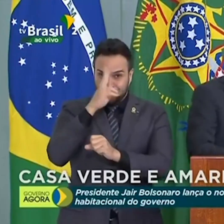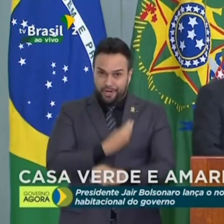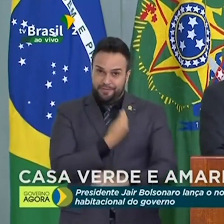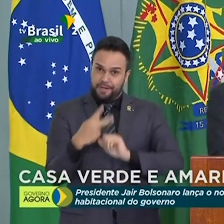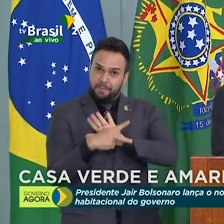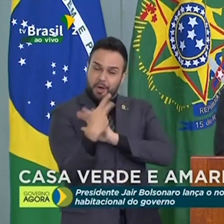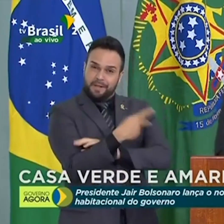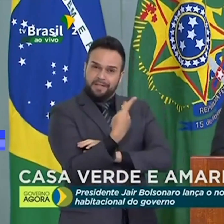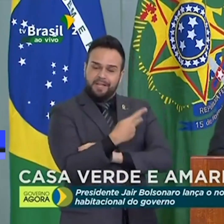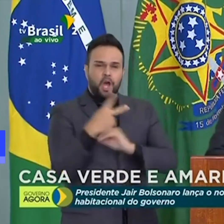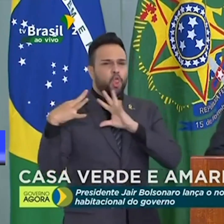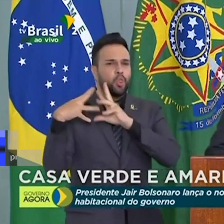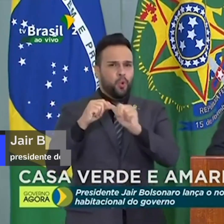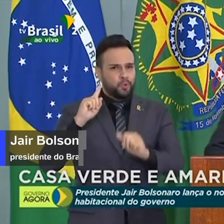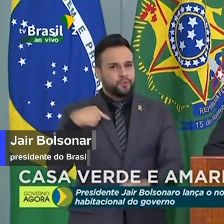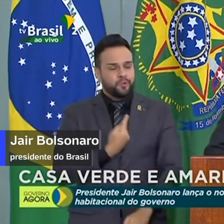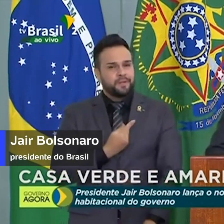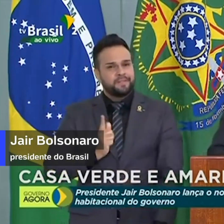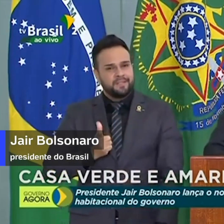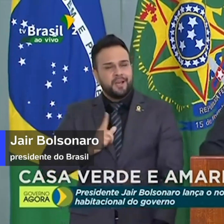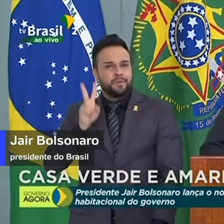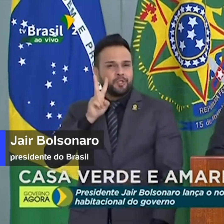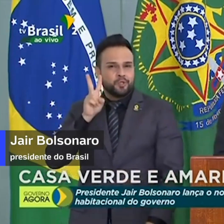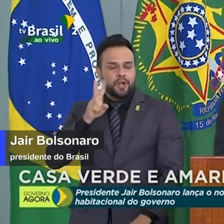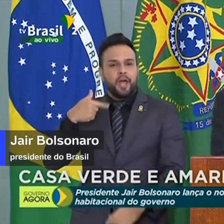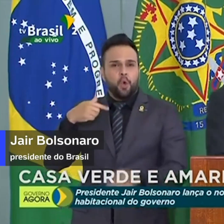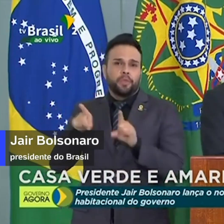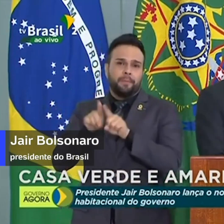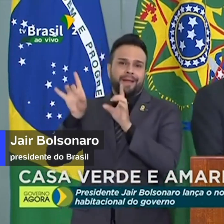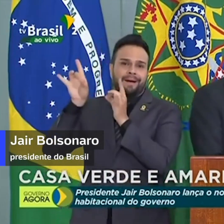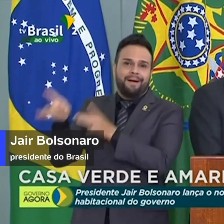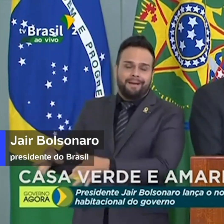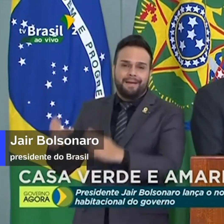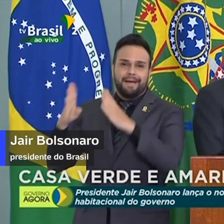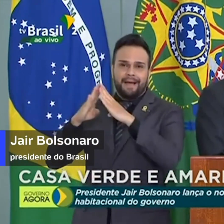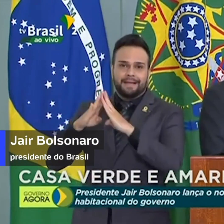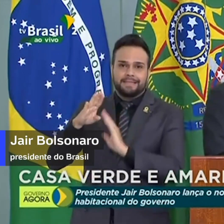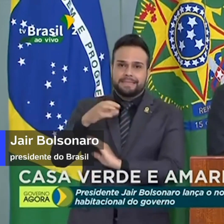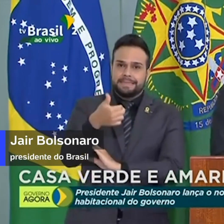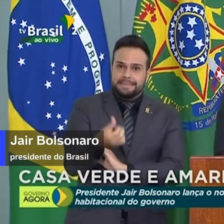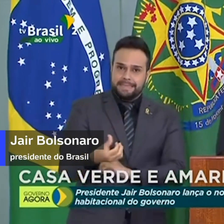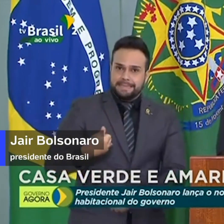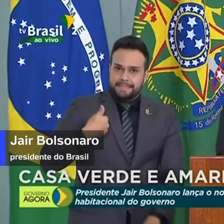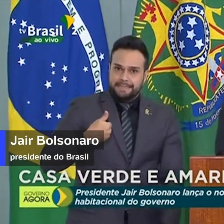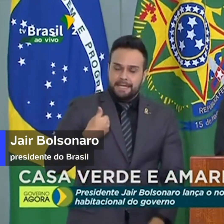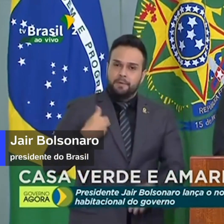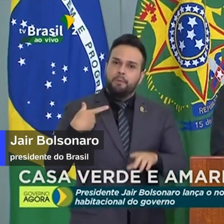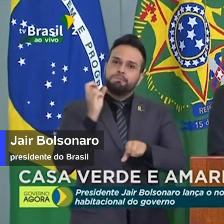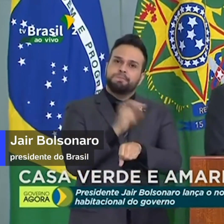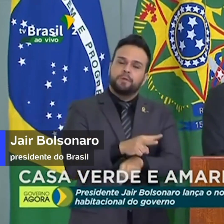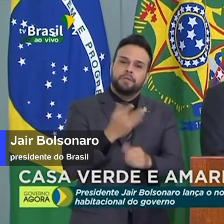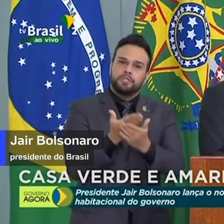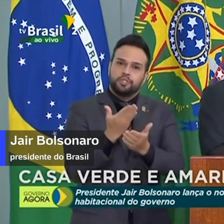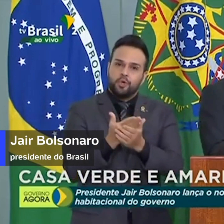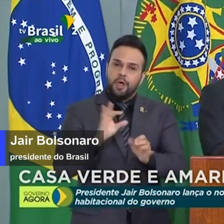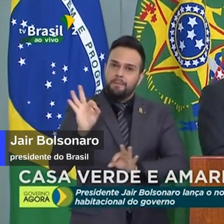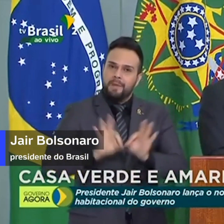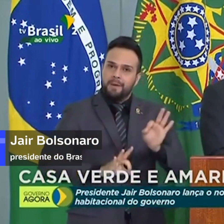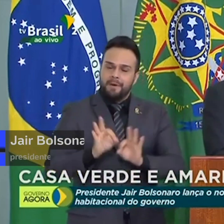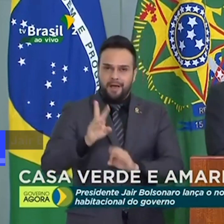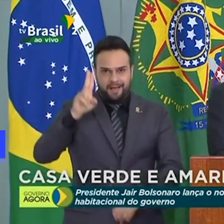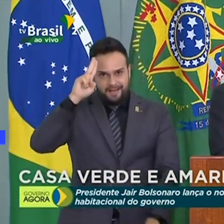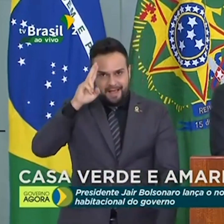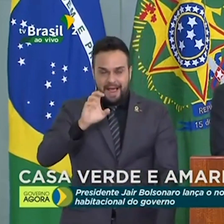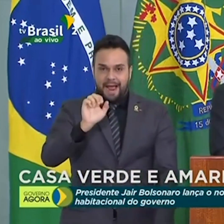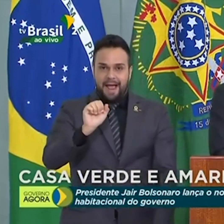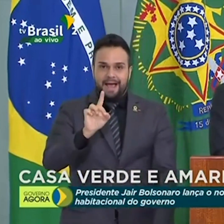Todos nós temos uma história. Eu deixei a minha casa com 16 anos de idade quando entrei na escola preparatória de cadeias do Exército, em Campinas. E,